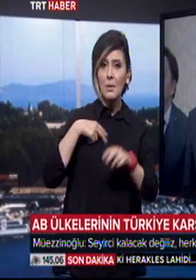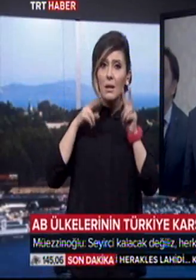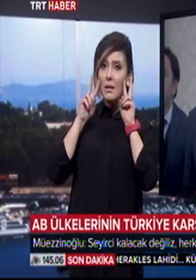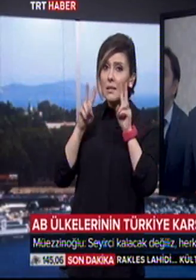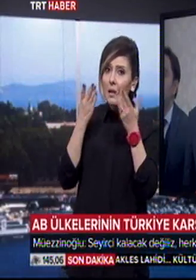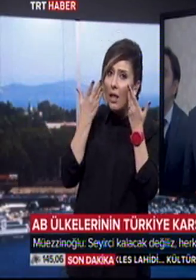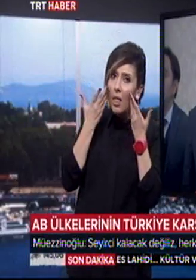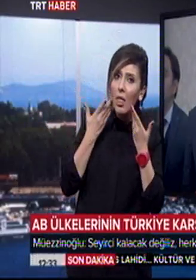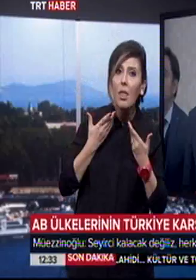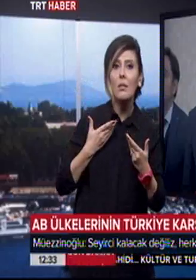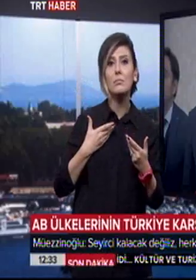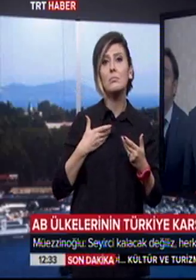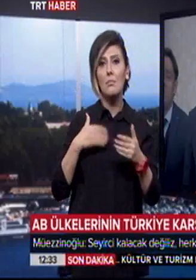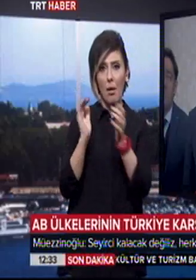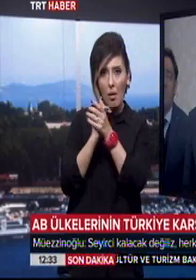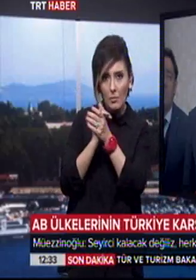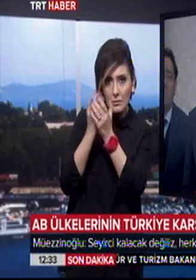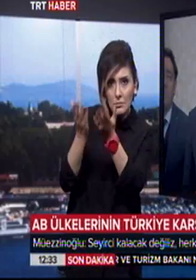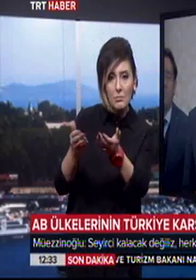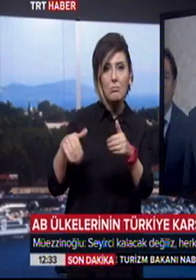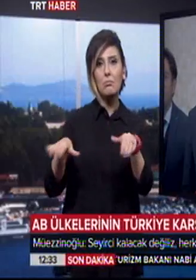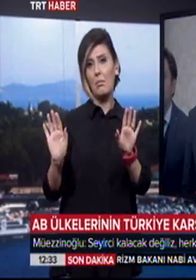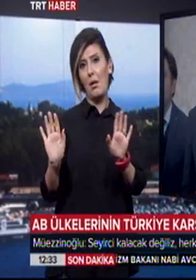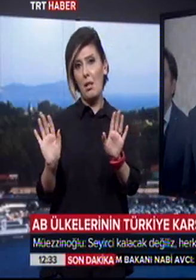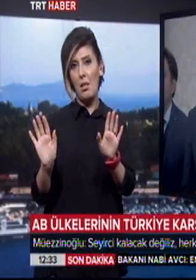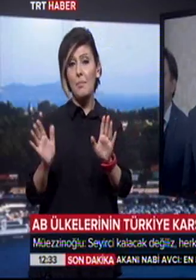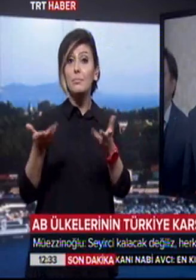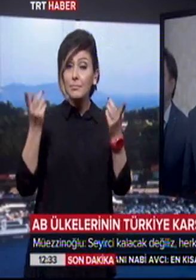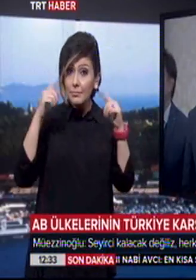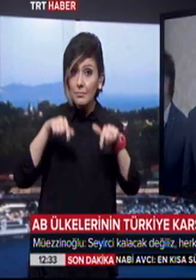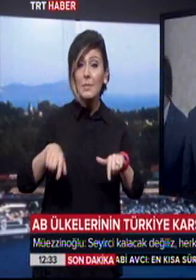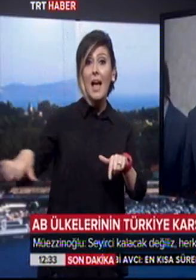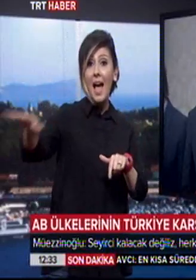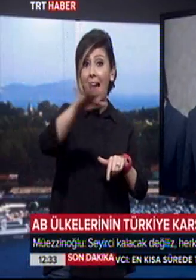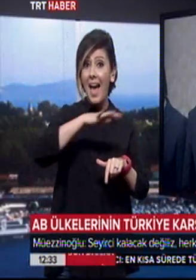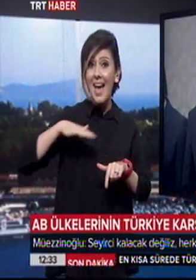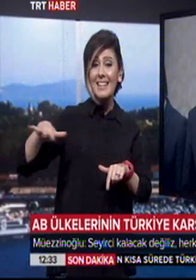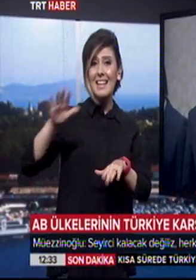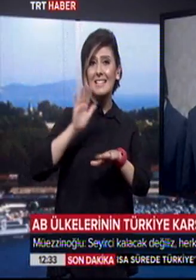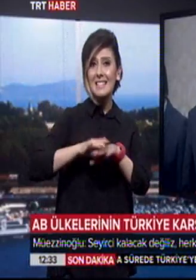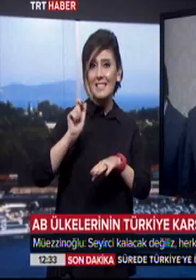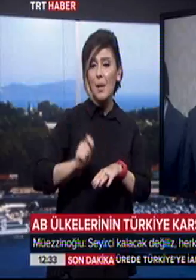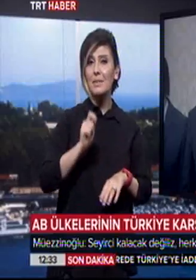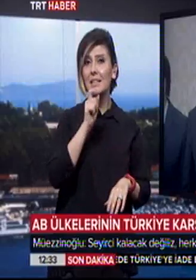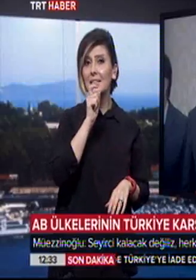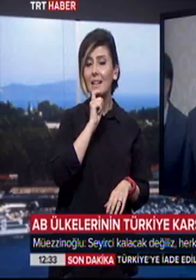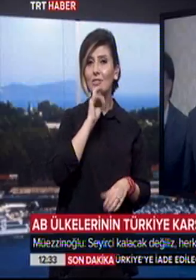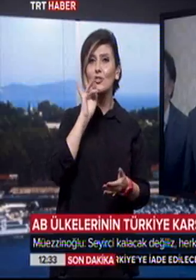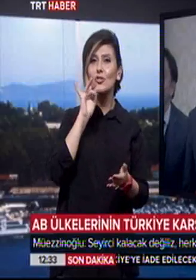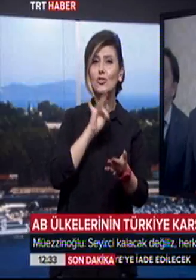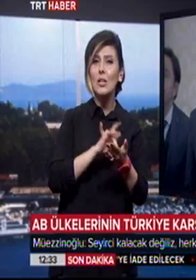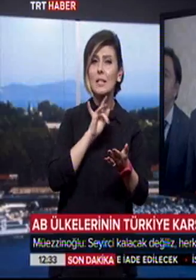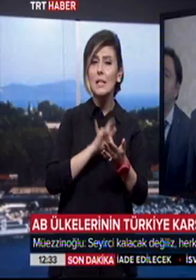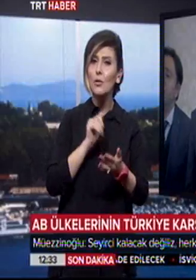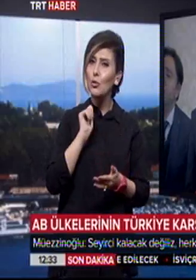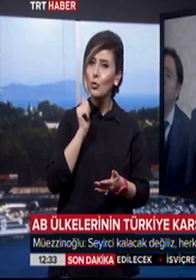değiliz. Alkış tutacak da değiliz. Dolayısıyla herkes yaptığı yanlışlığın cezasını günü